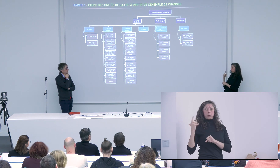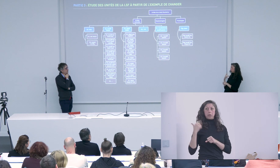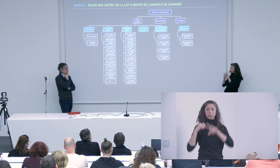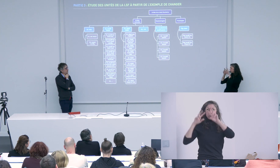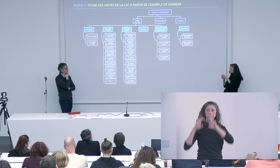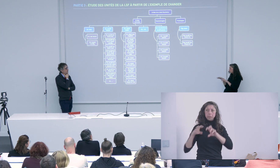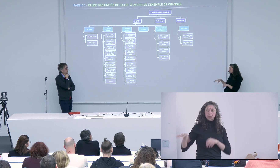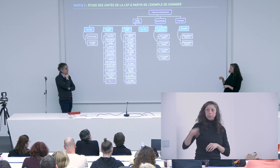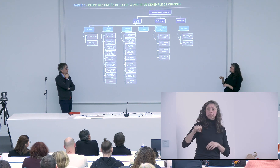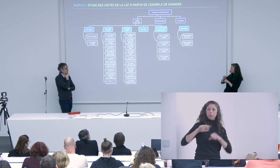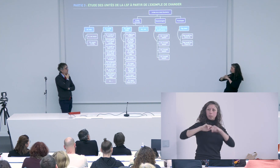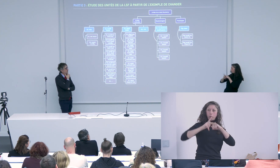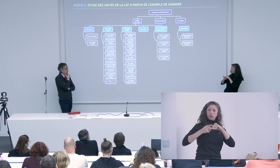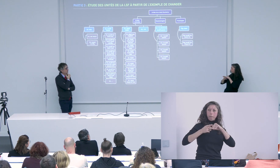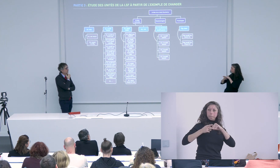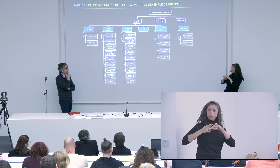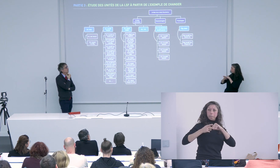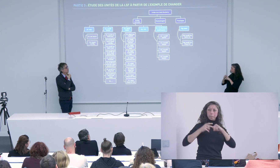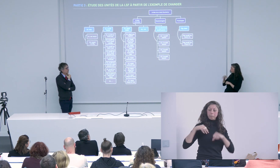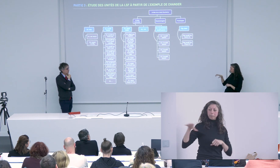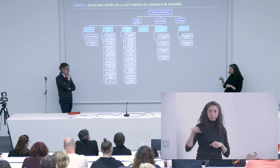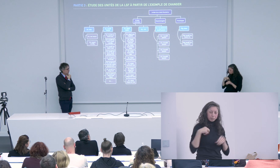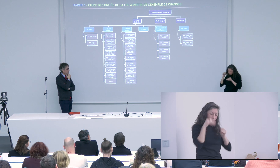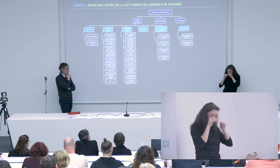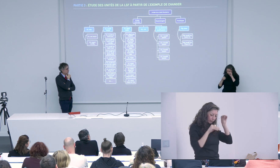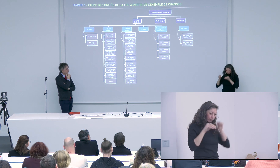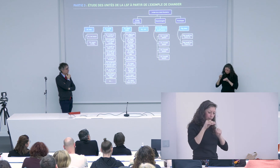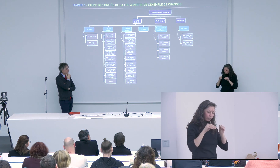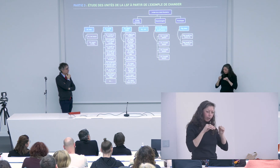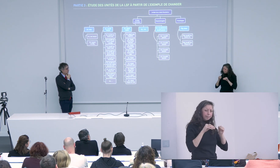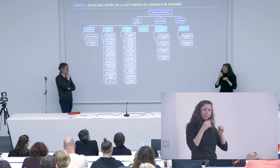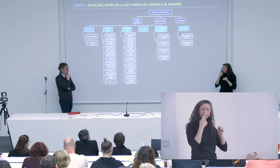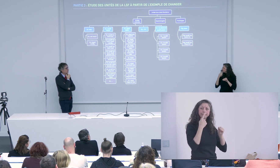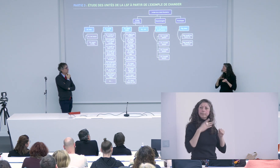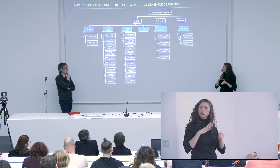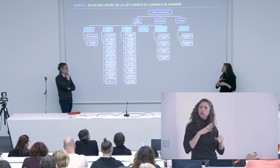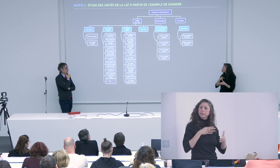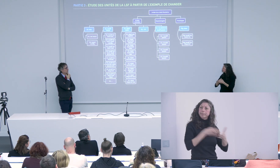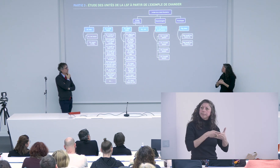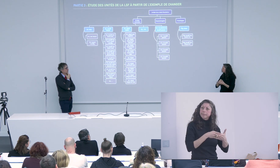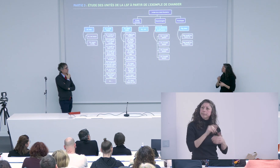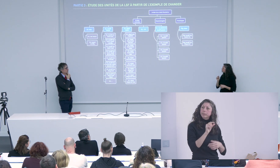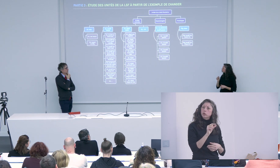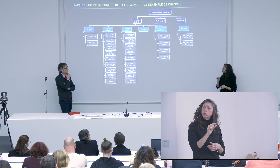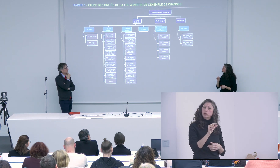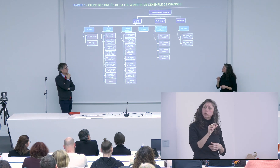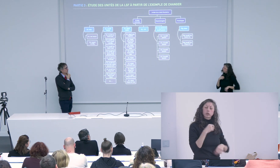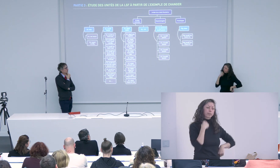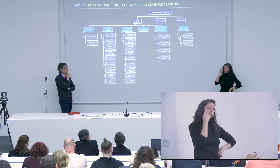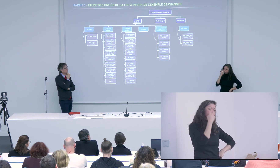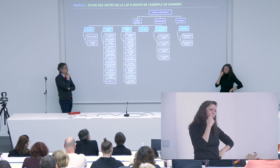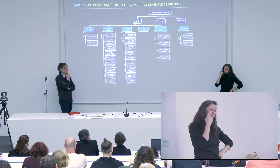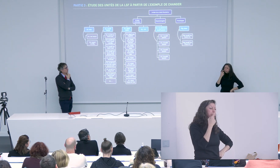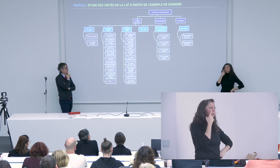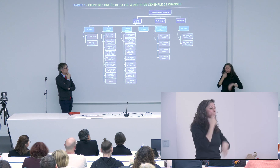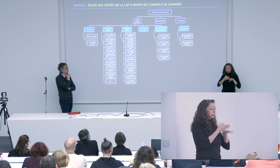et il y a à peu près un ou deux ans j'ai décidé de prendre un petit peu la notion de proforme et je me suis rendu compte qu